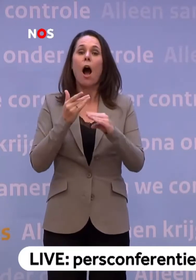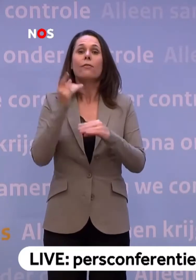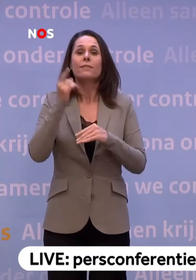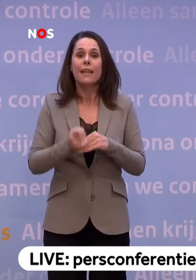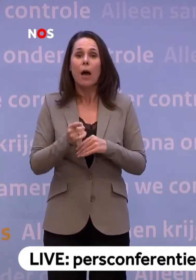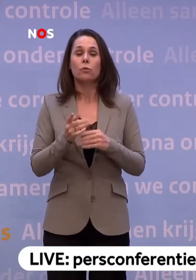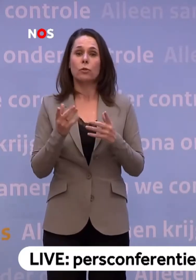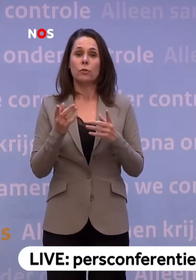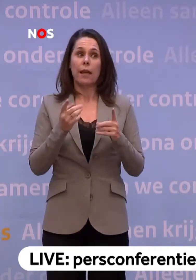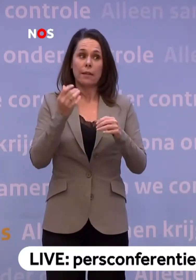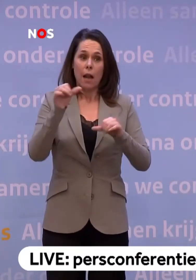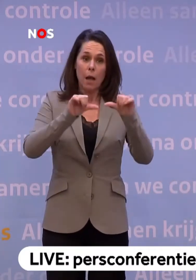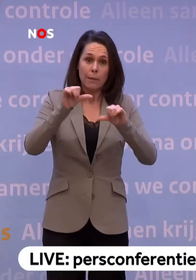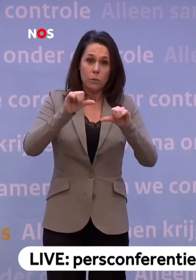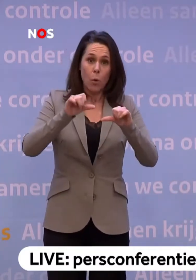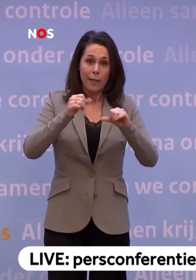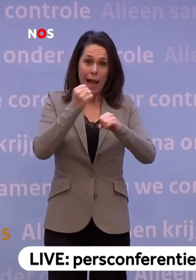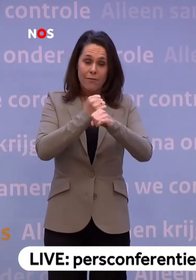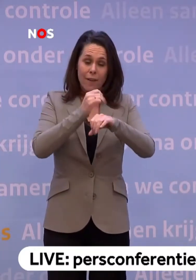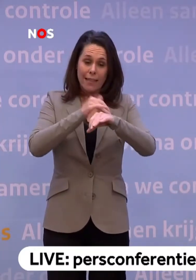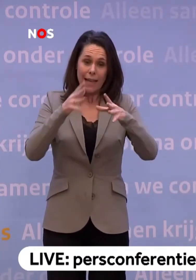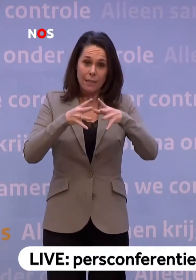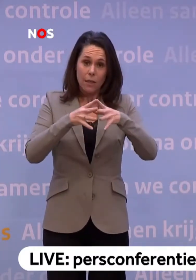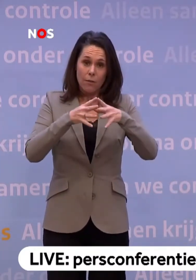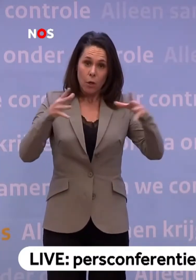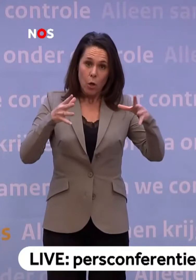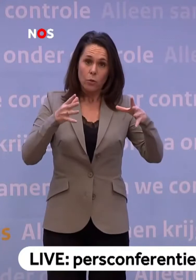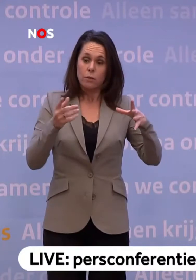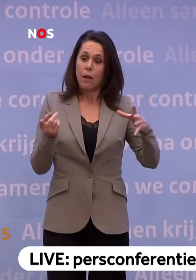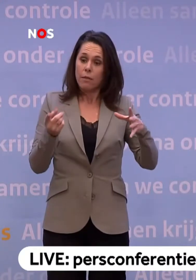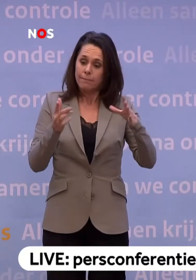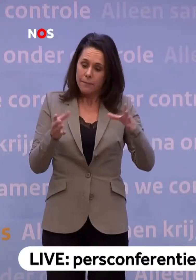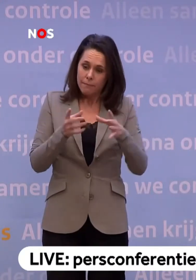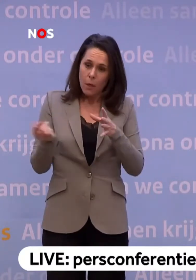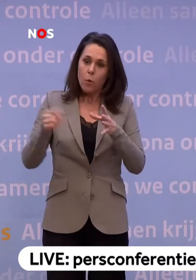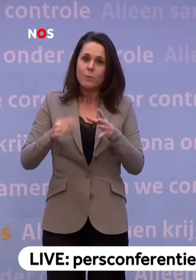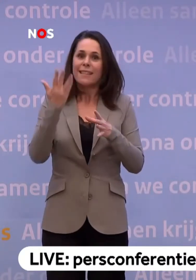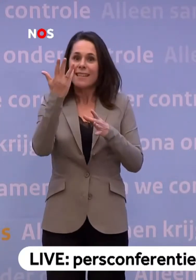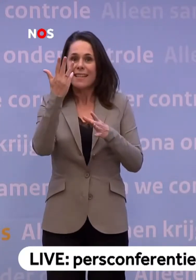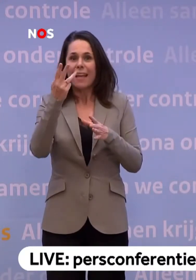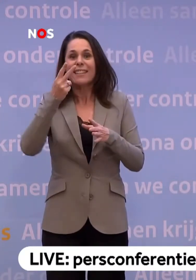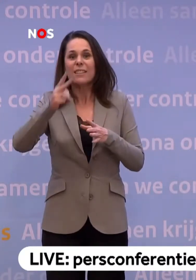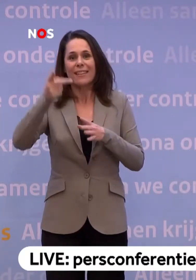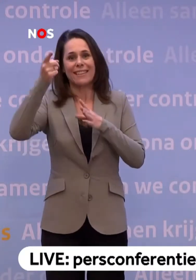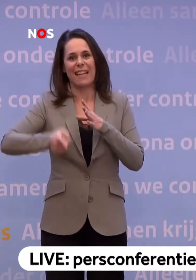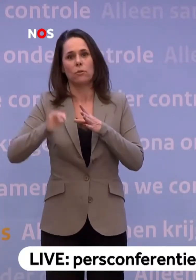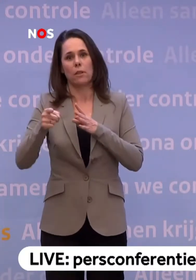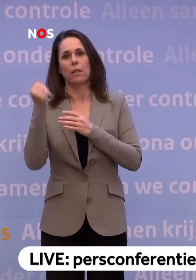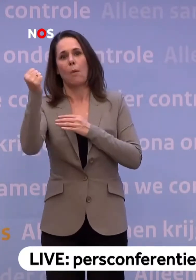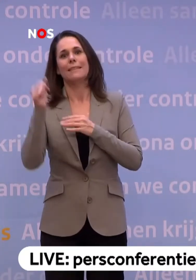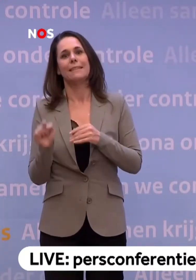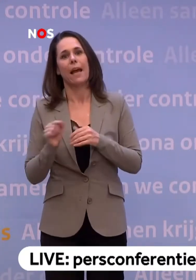werktijden van de laboratoria nog verder vergroten... ...dan gaat dat naar 29.000. Dat is de capaciteit die we hebben. Op dit